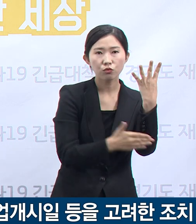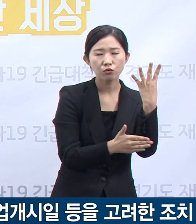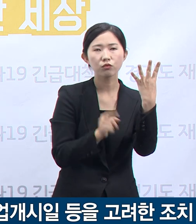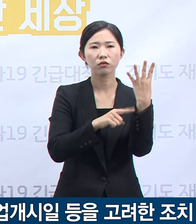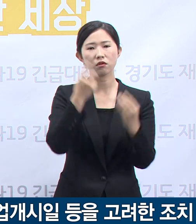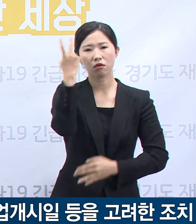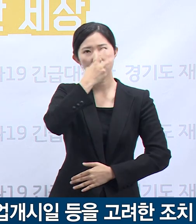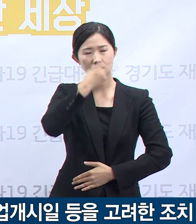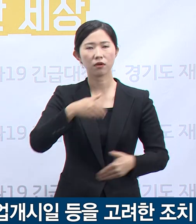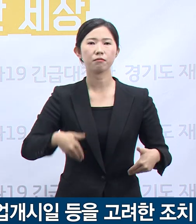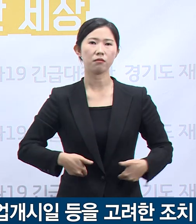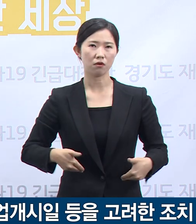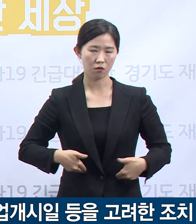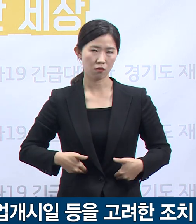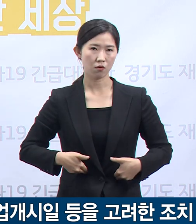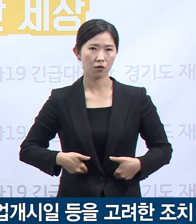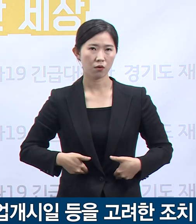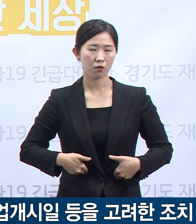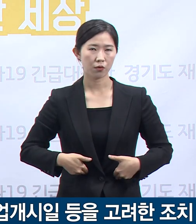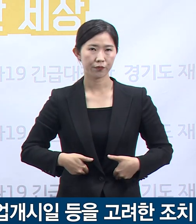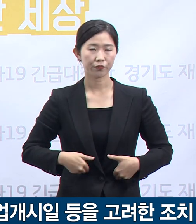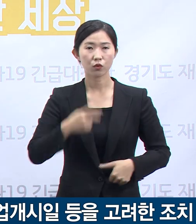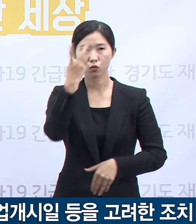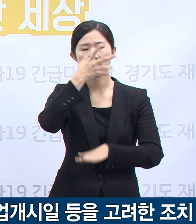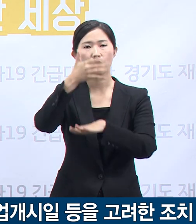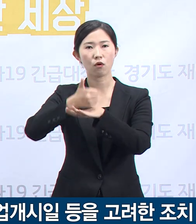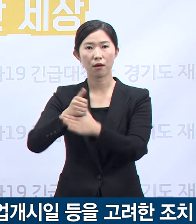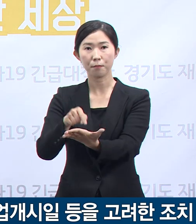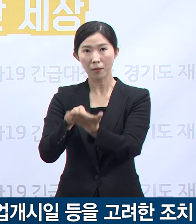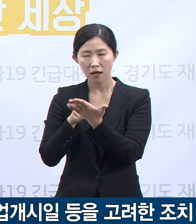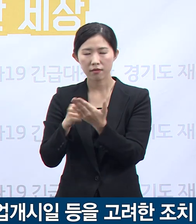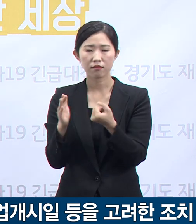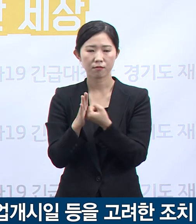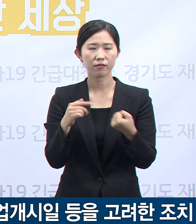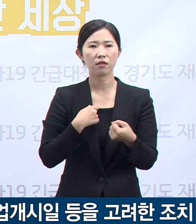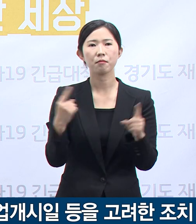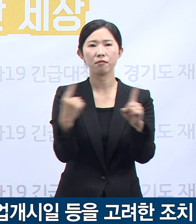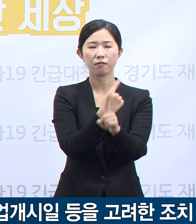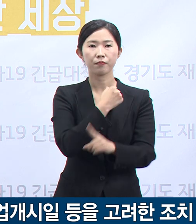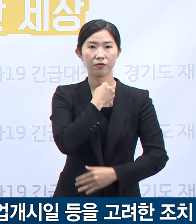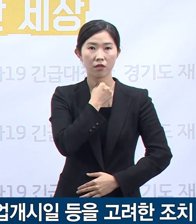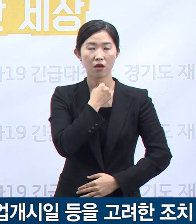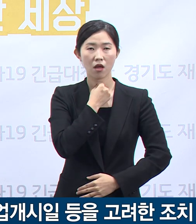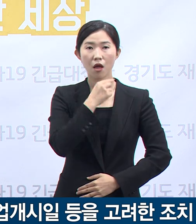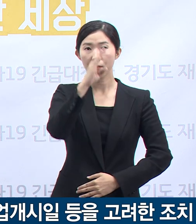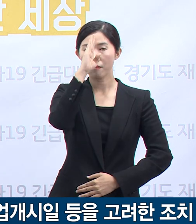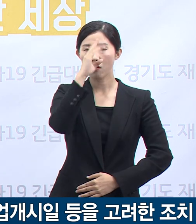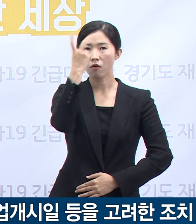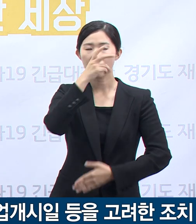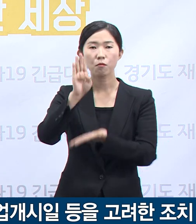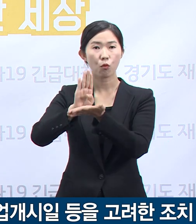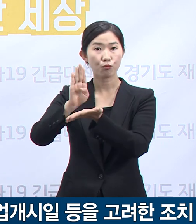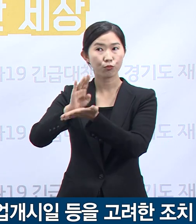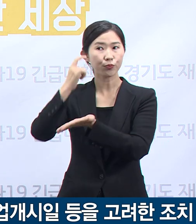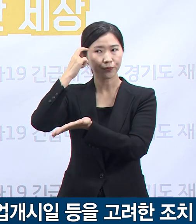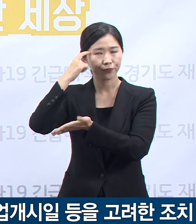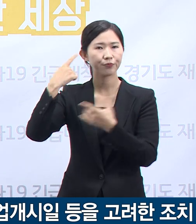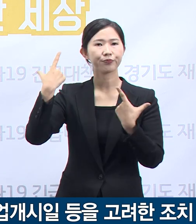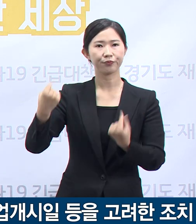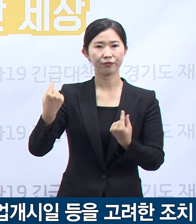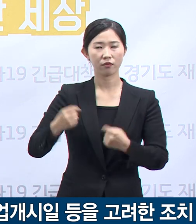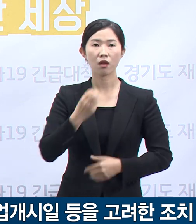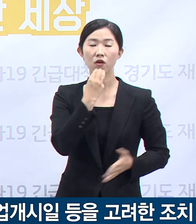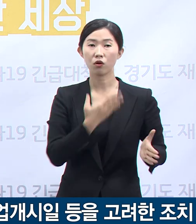적정하다는 역학조사 결과를 바탕으로 변경을 결정했고 질병관리본부의 의견 역시 동일했습니다. 이에